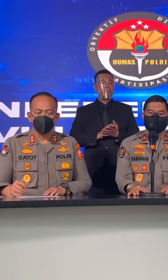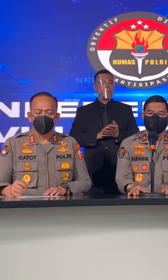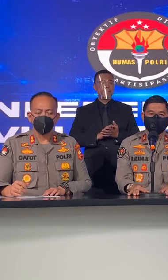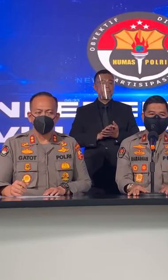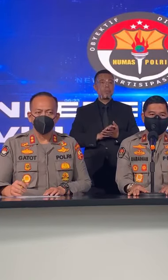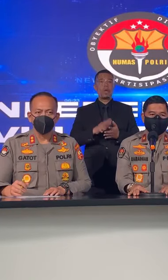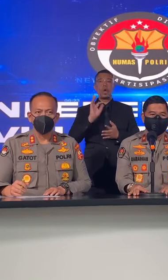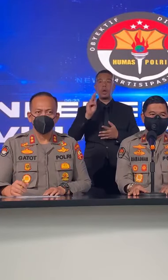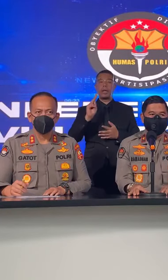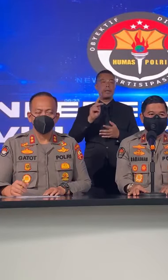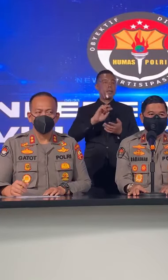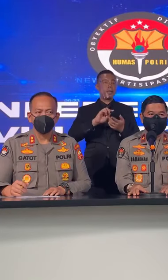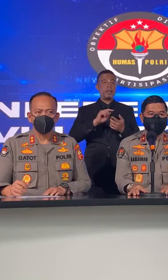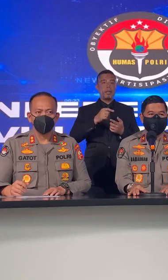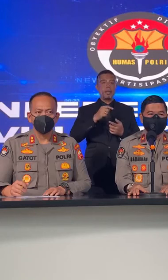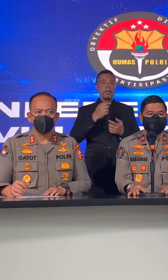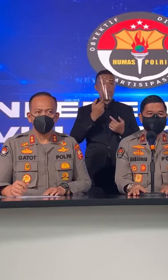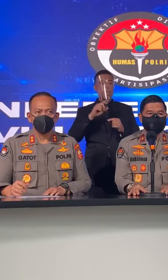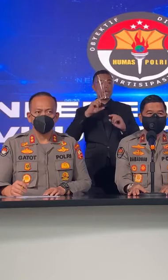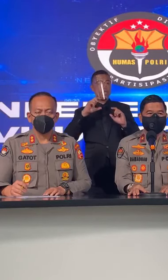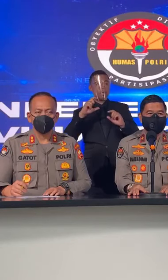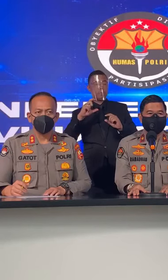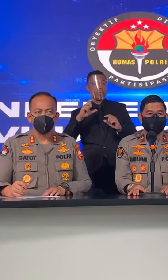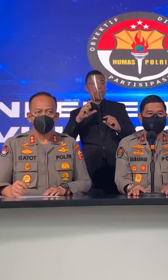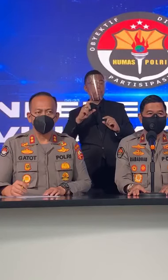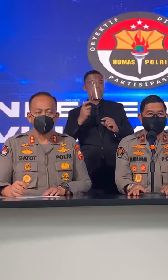Baik Mbak Mbak Leli Cukup